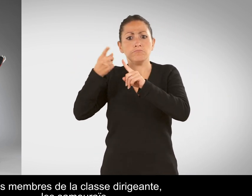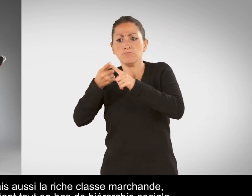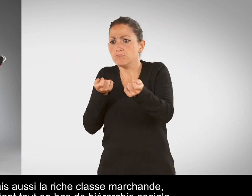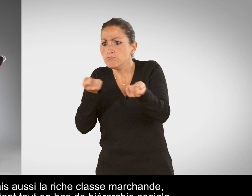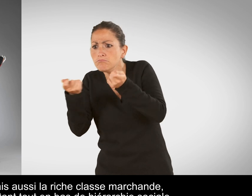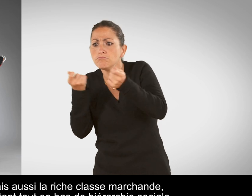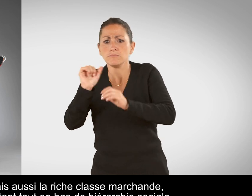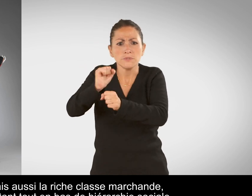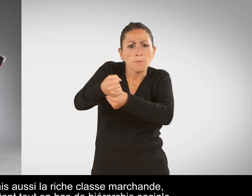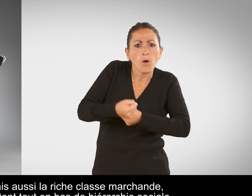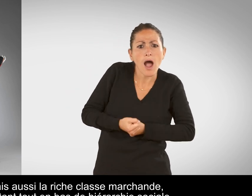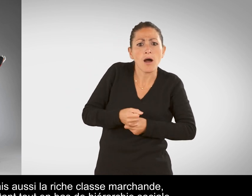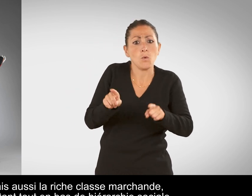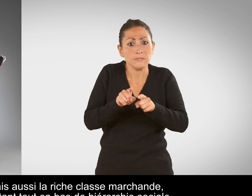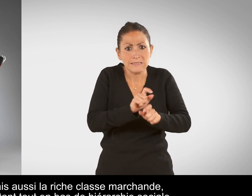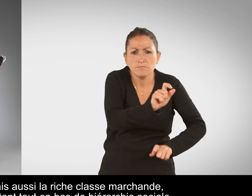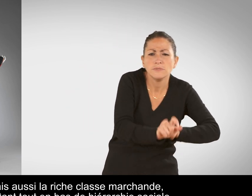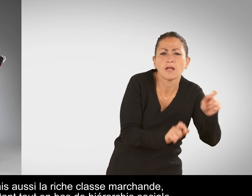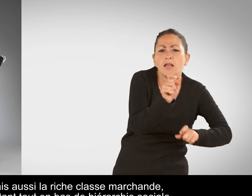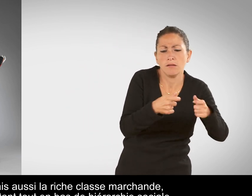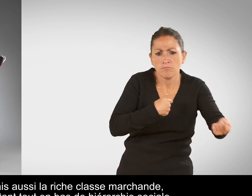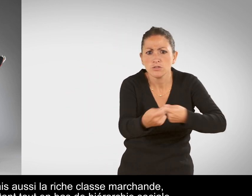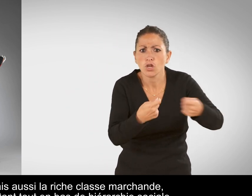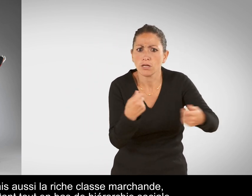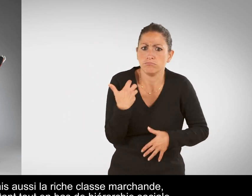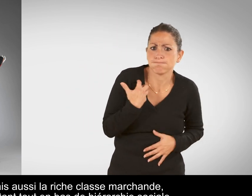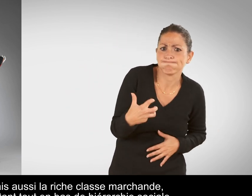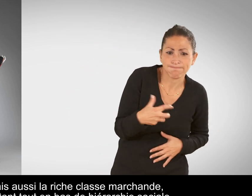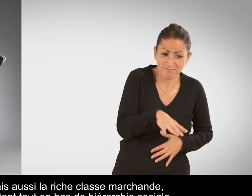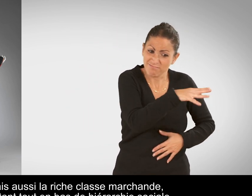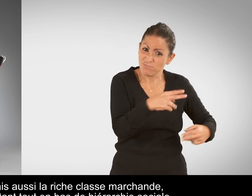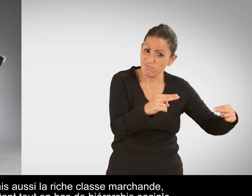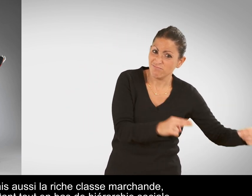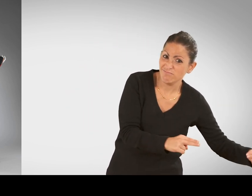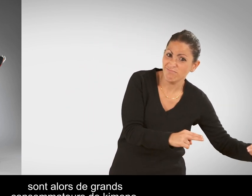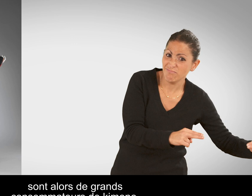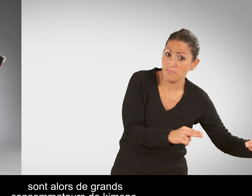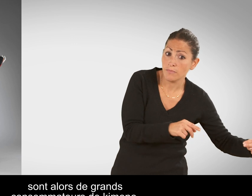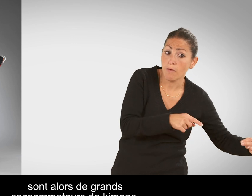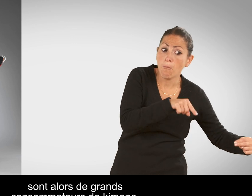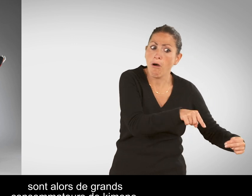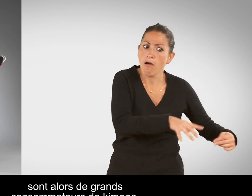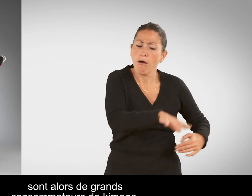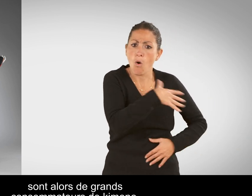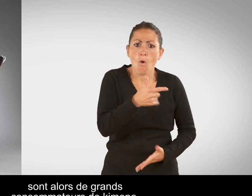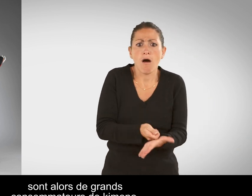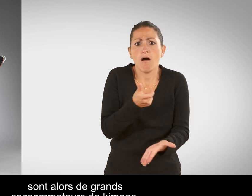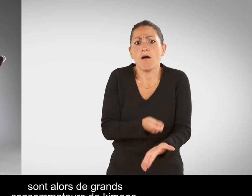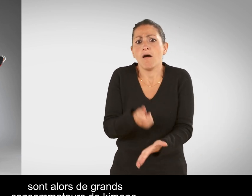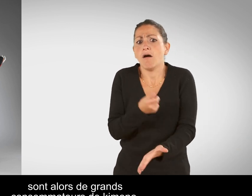mais aussi la riche classe marchande Pourtant tout en bas de la hiérarchie sociale, sont alors de grands consommateurs de Kimono